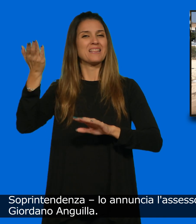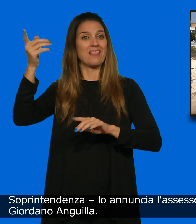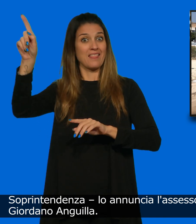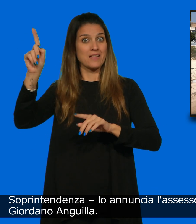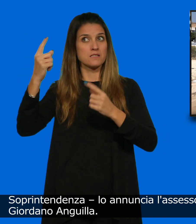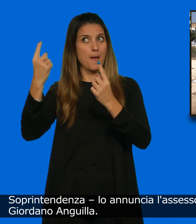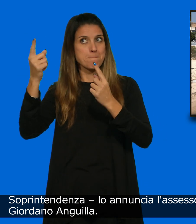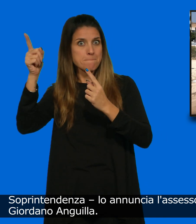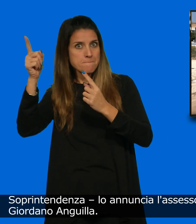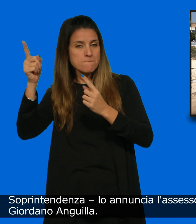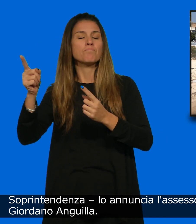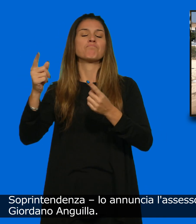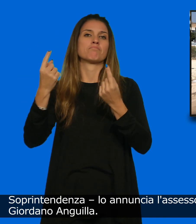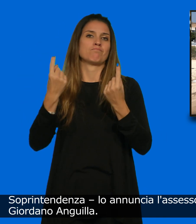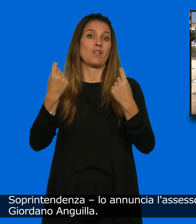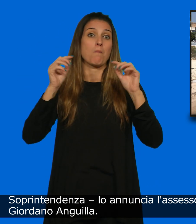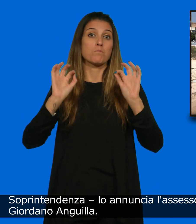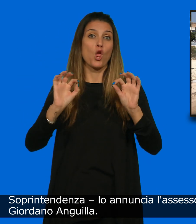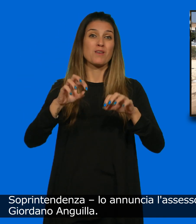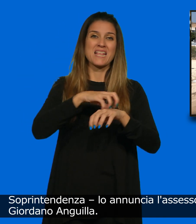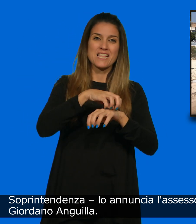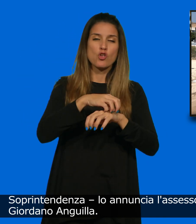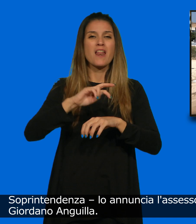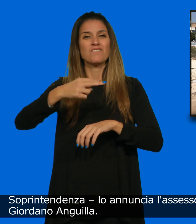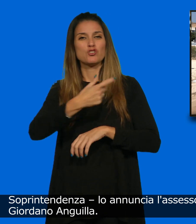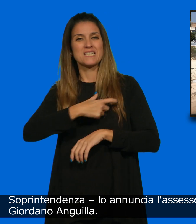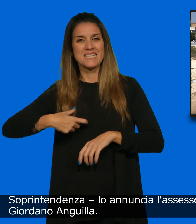lo annuncia l'assessore vice sindaco Roberto Giordano Anguilla